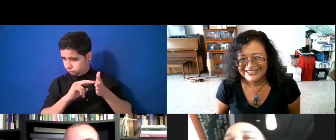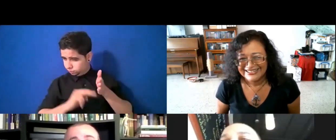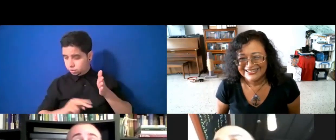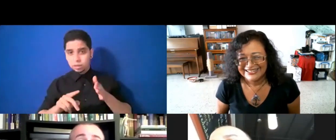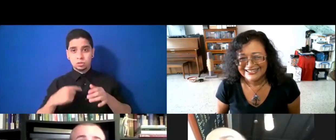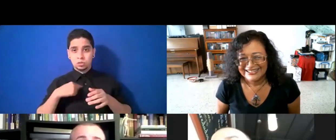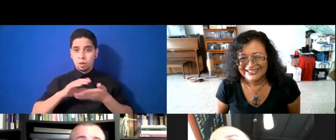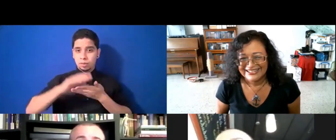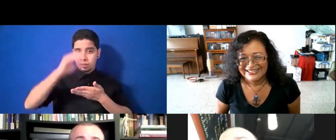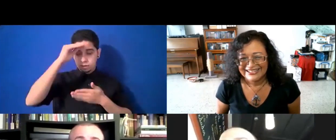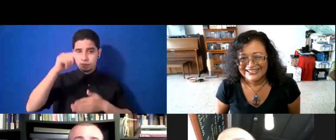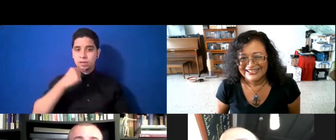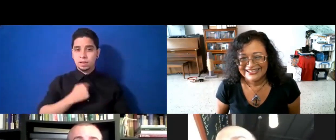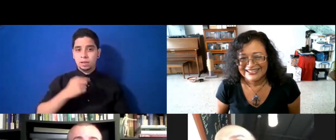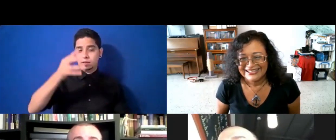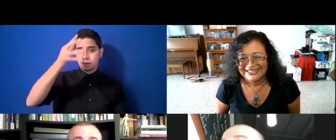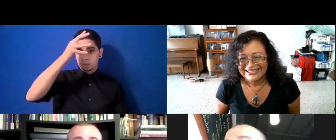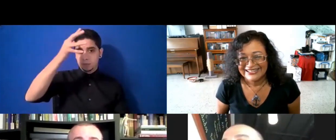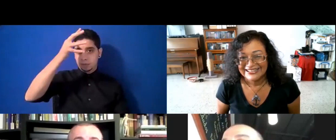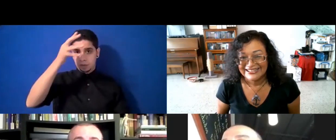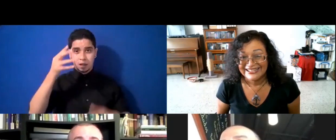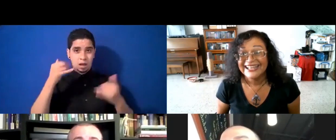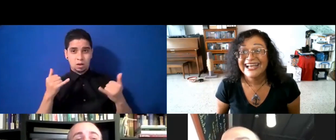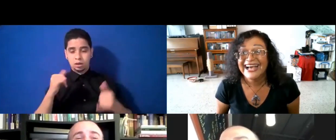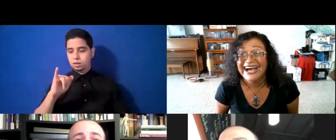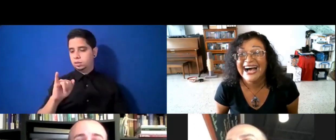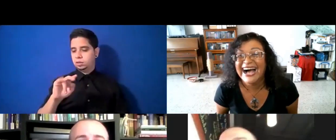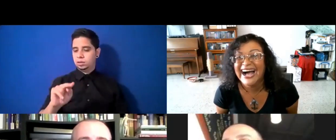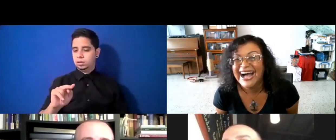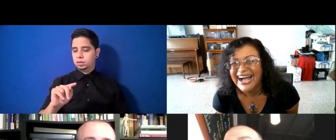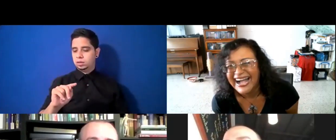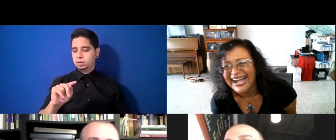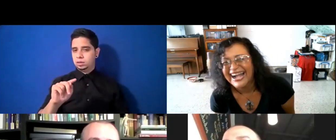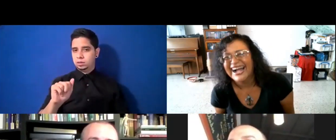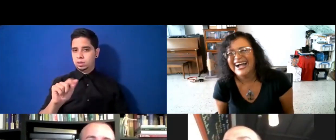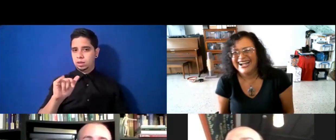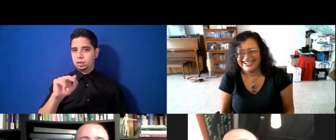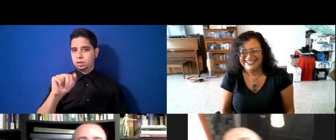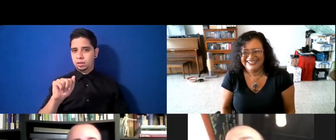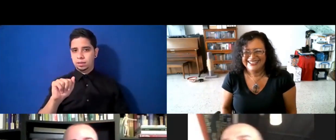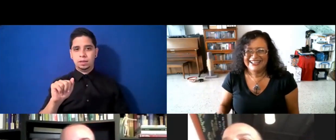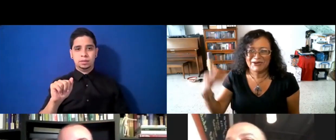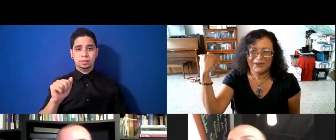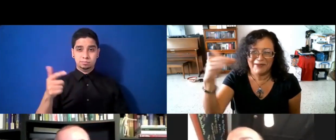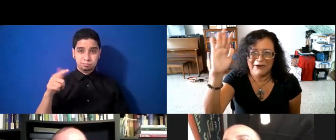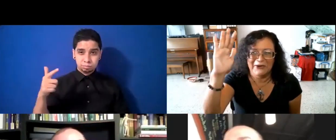papi, hoy vamos en italiana, y ya yo sabía que eso era, con el champón a trabajo, por el pabajo,